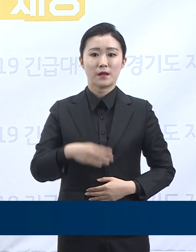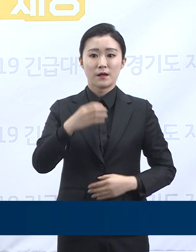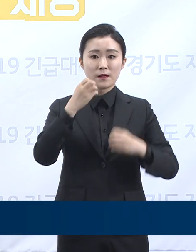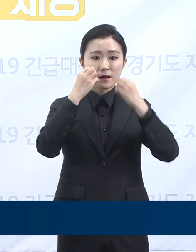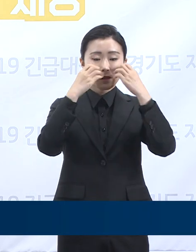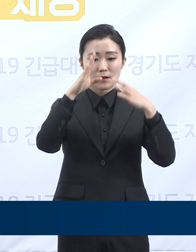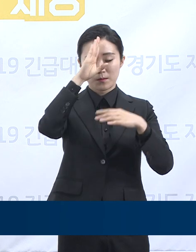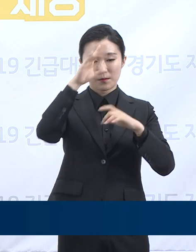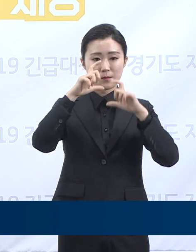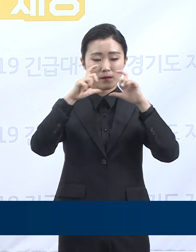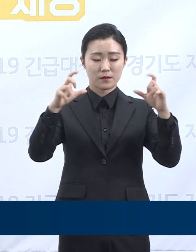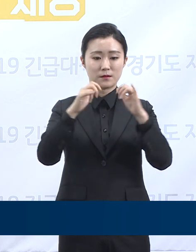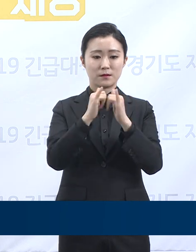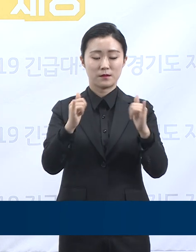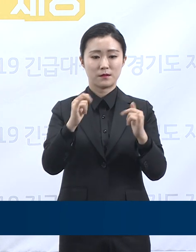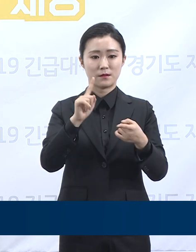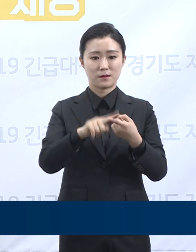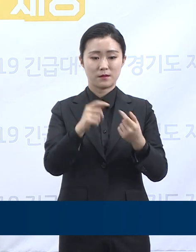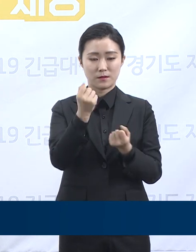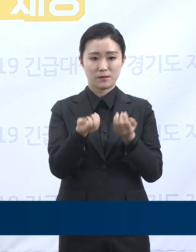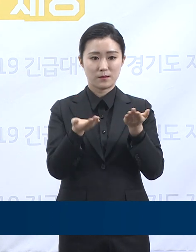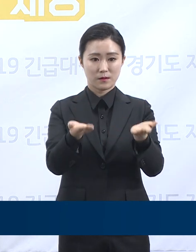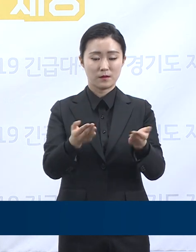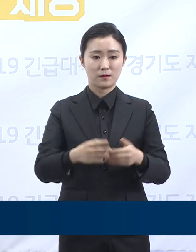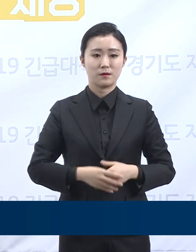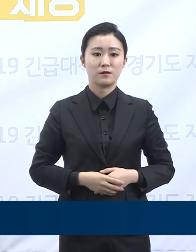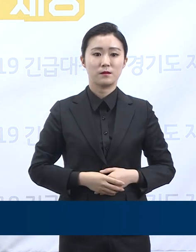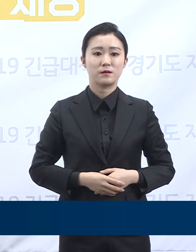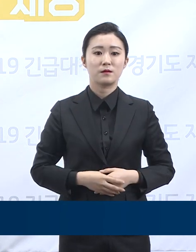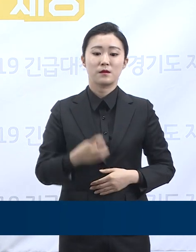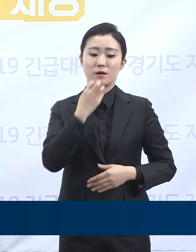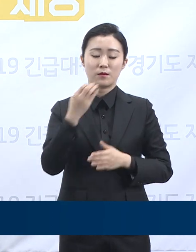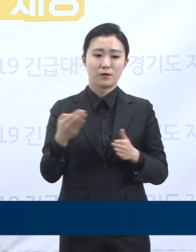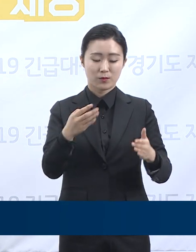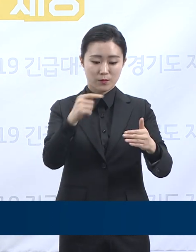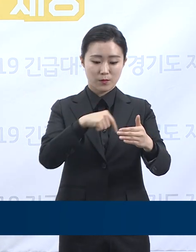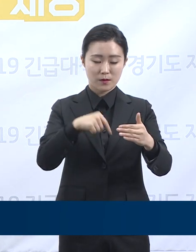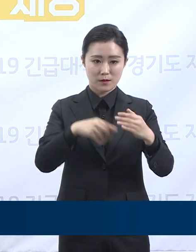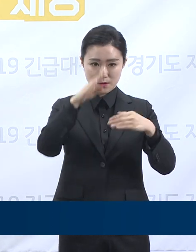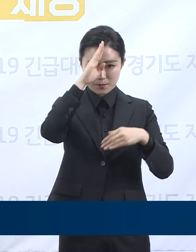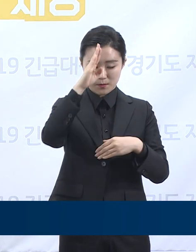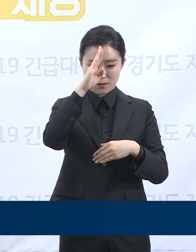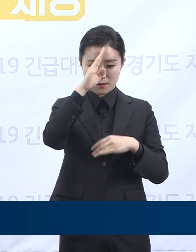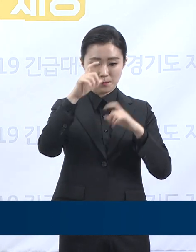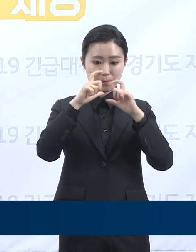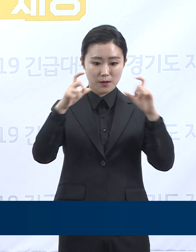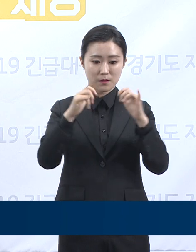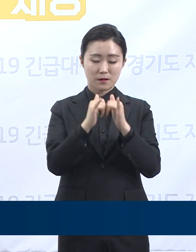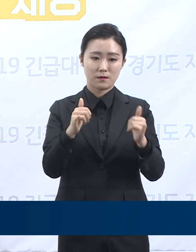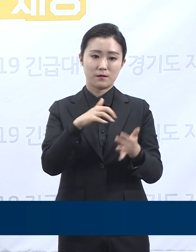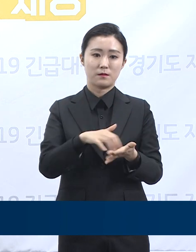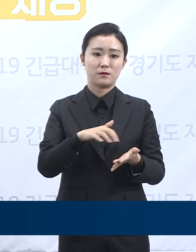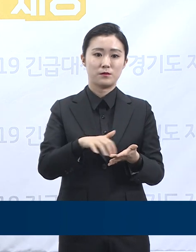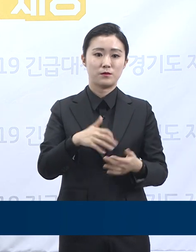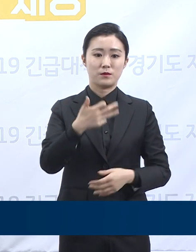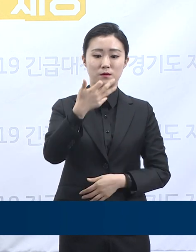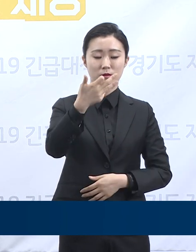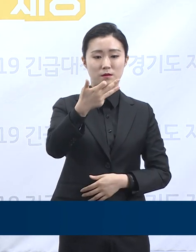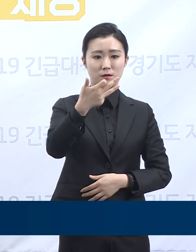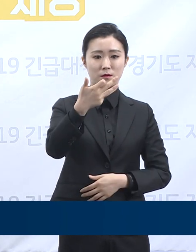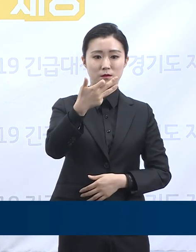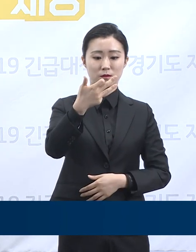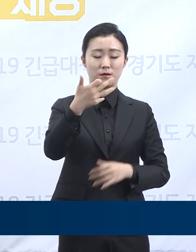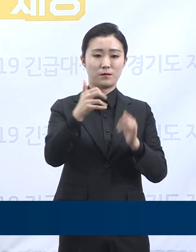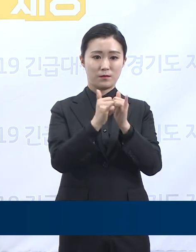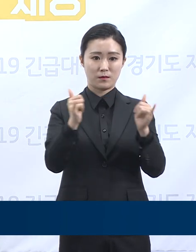금일 도내 발생한 신규 확진자는 총 18명입니다. 해외 유입이 1명, 리치웨이 유행 관련이 11명, 양천구